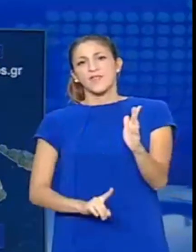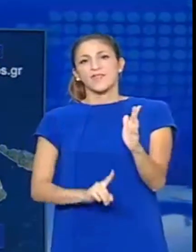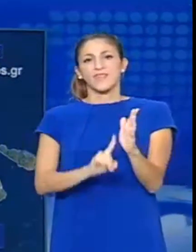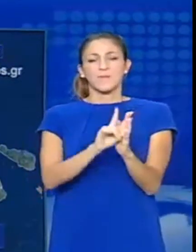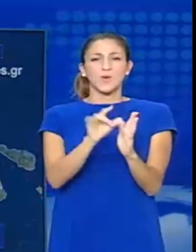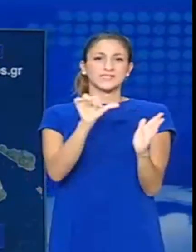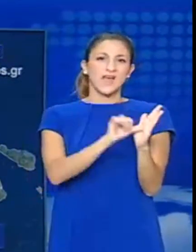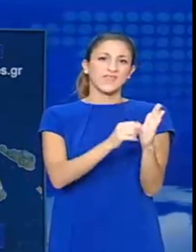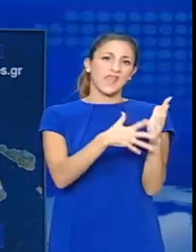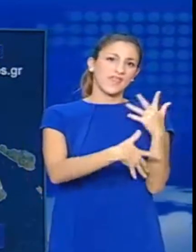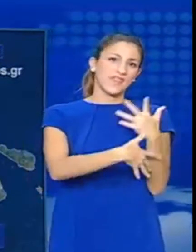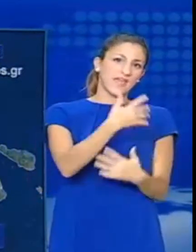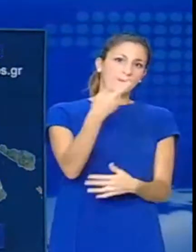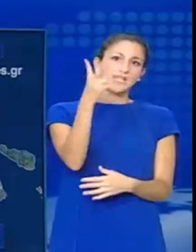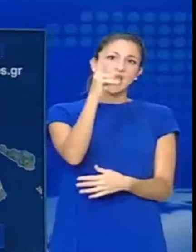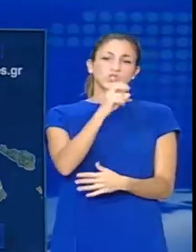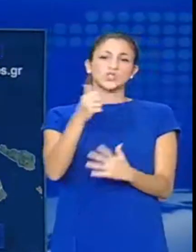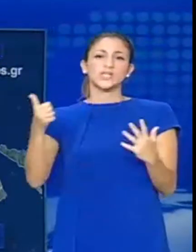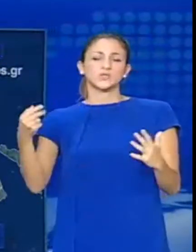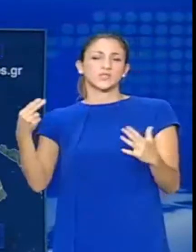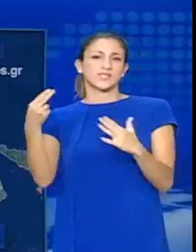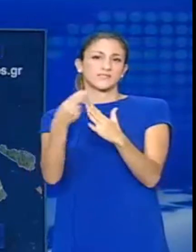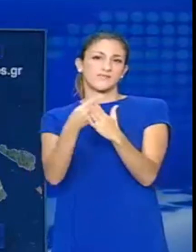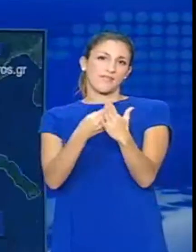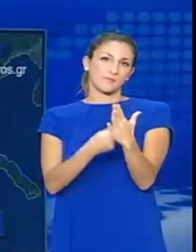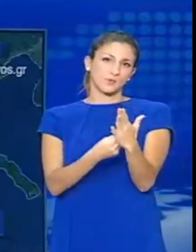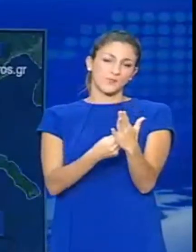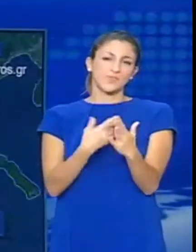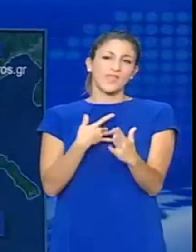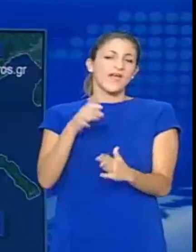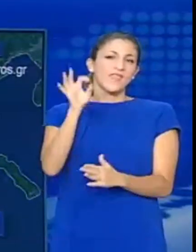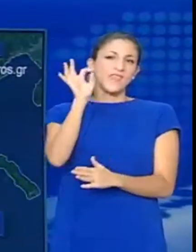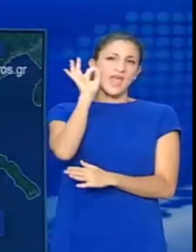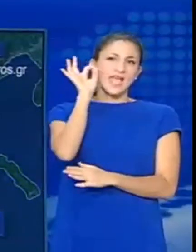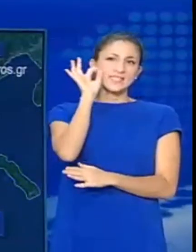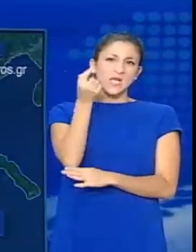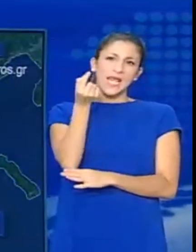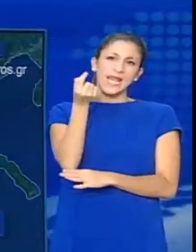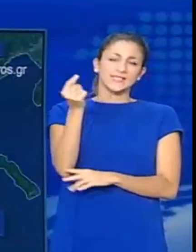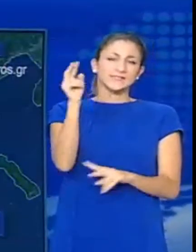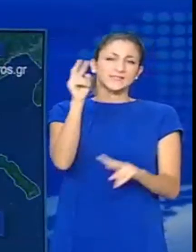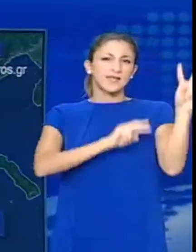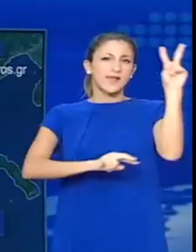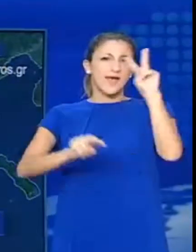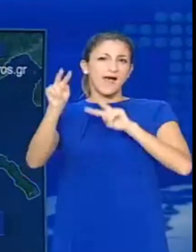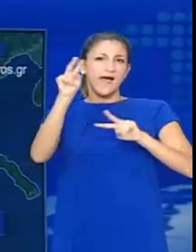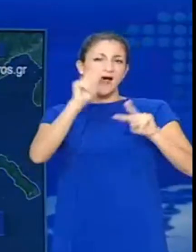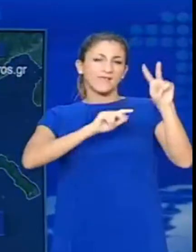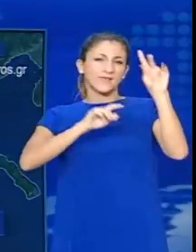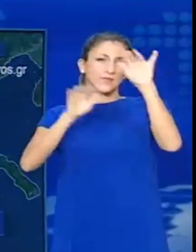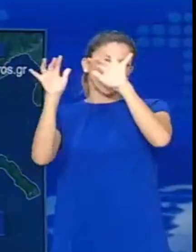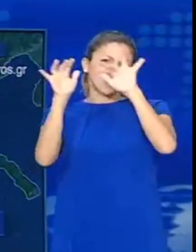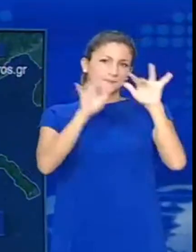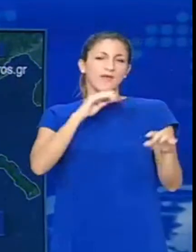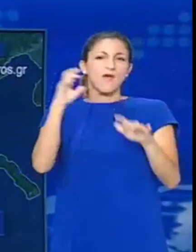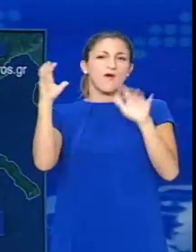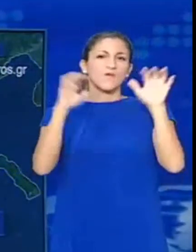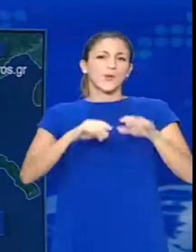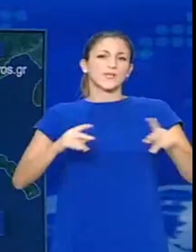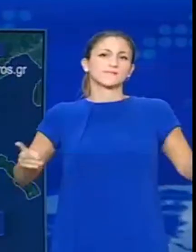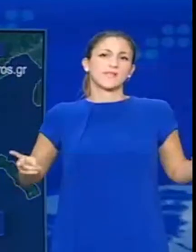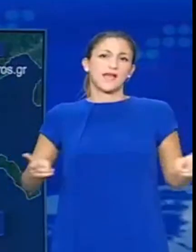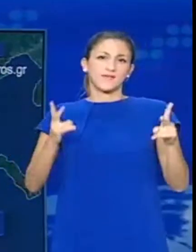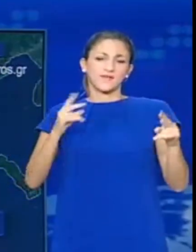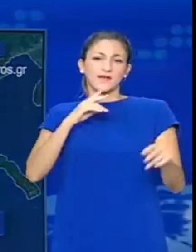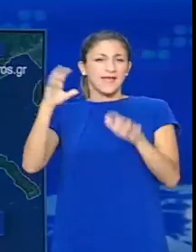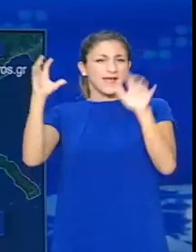θα κυμανθεί από 15 έως 26 βαθμούς Κελσίου. Στην Θεσσαλονίκη προβλέπονται νεφώσεις κατά περίοδους αυξημένες με τοπικές βροχές.